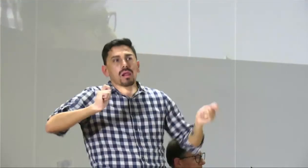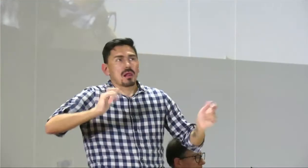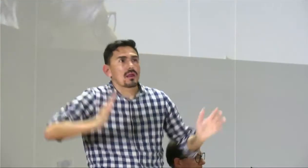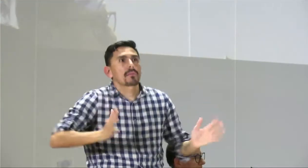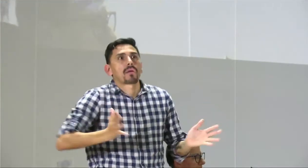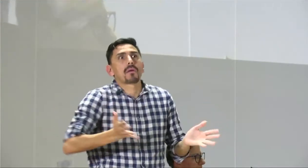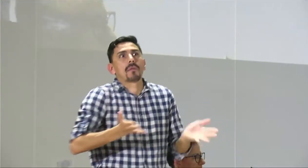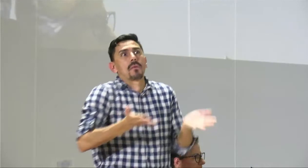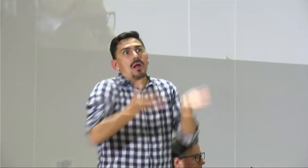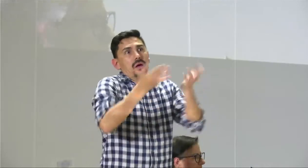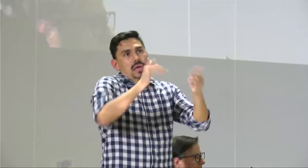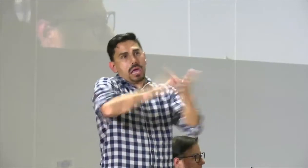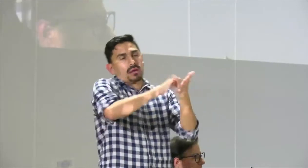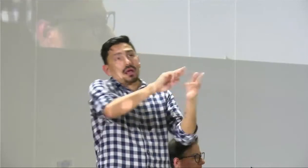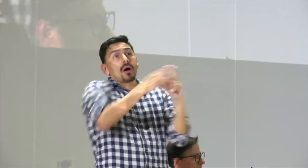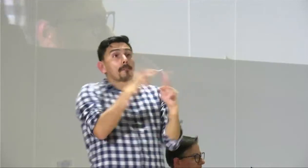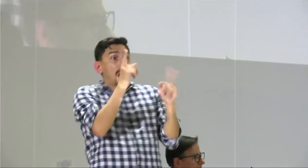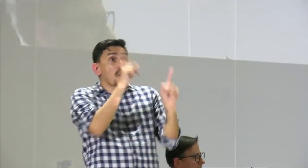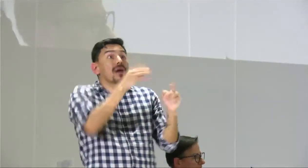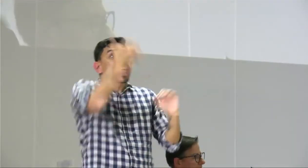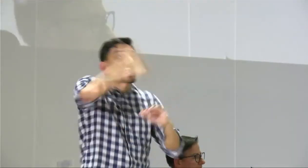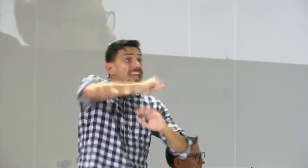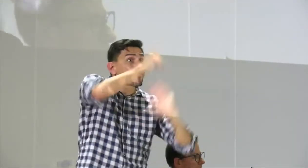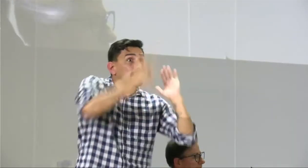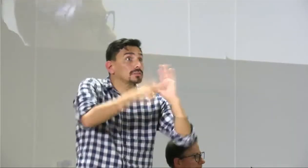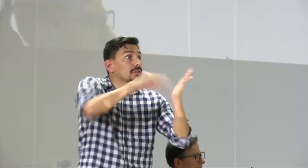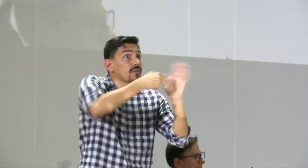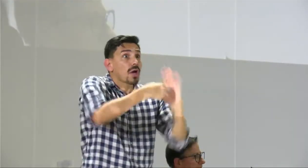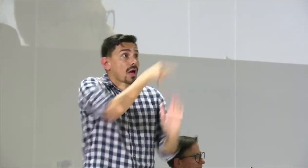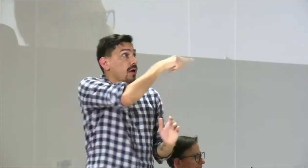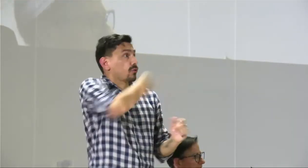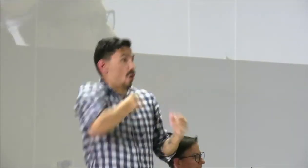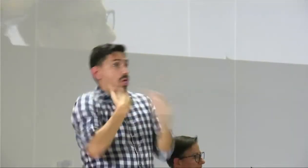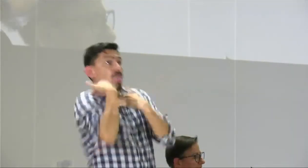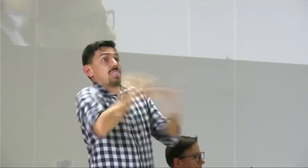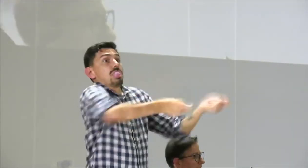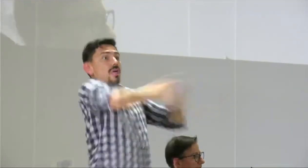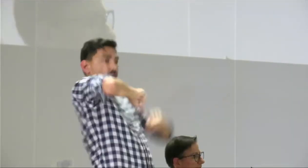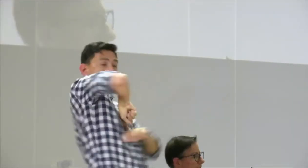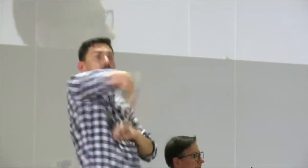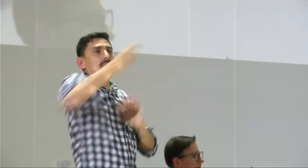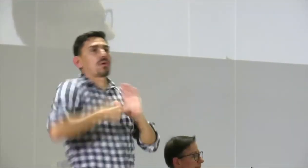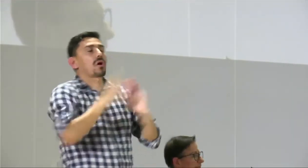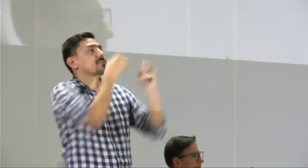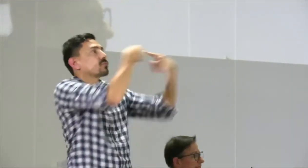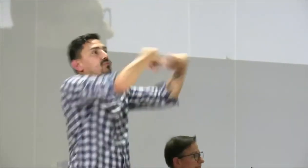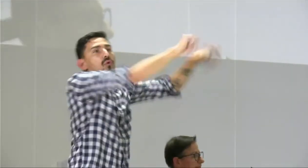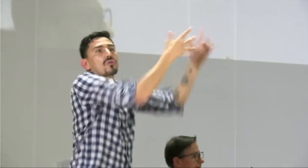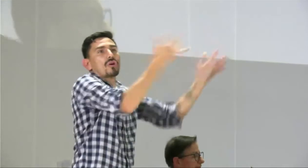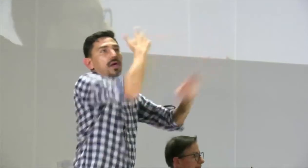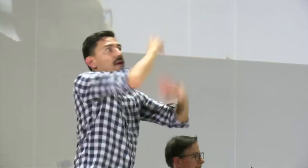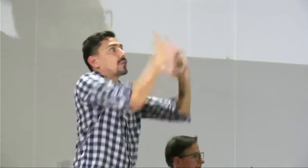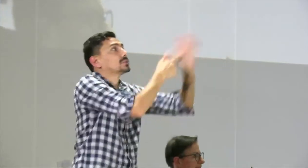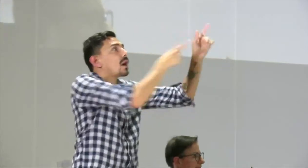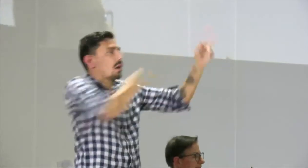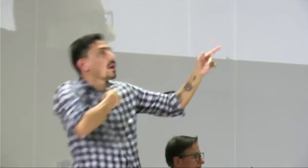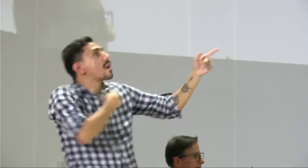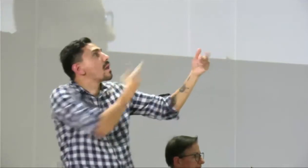recurrió al texto escrito en pantalla y apoyos visuales entonces no es la responsabilidad completamente del